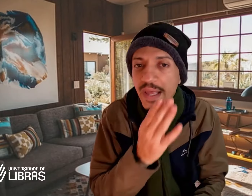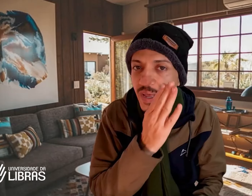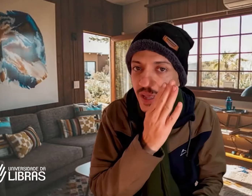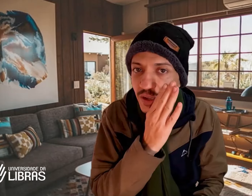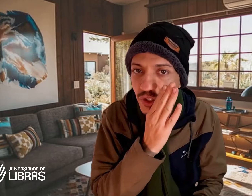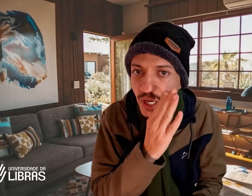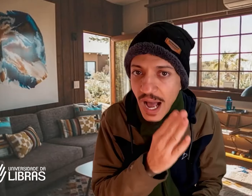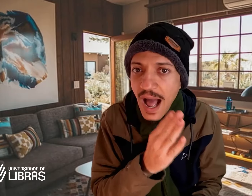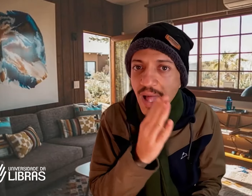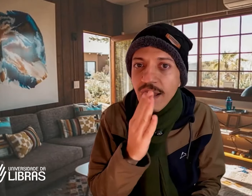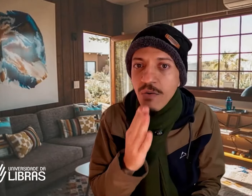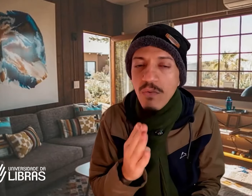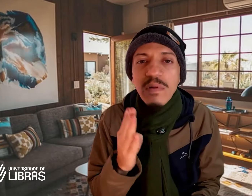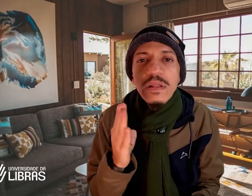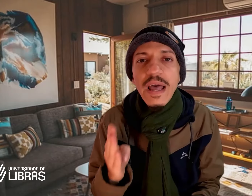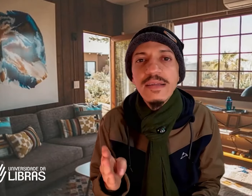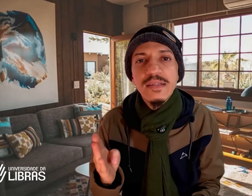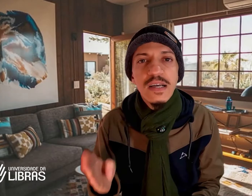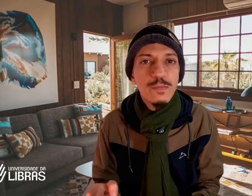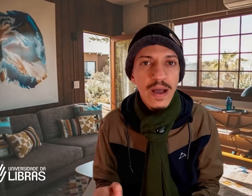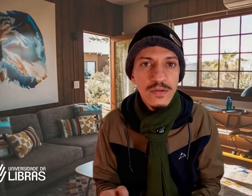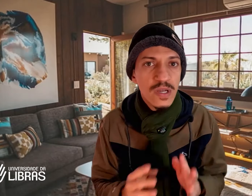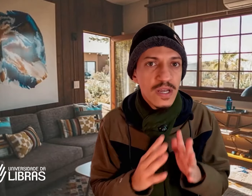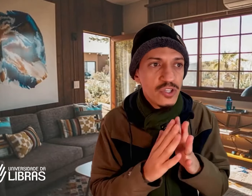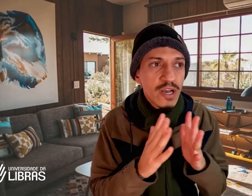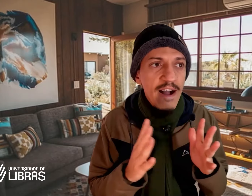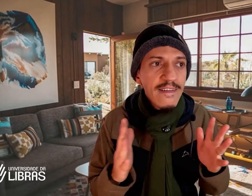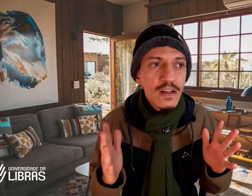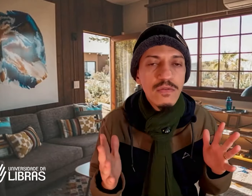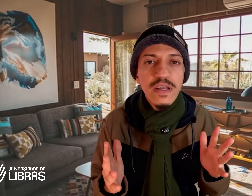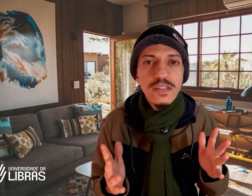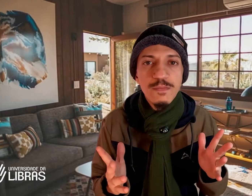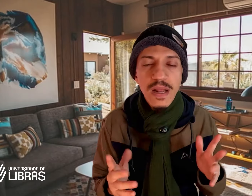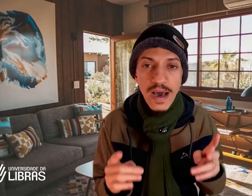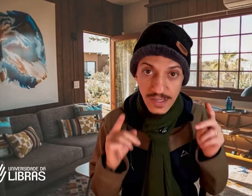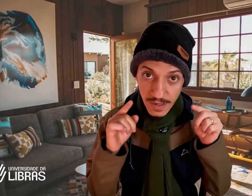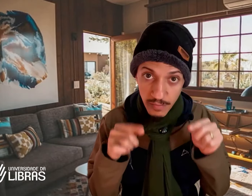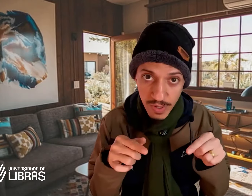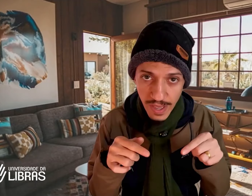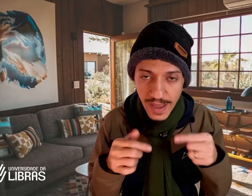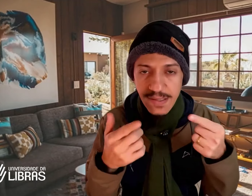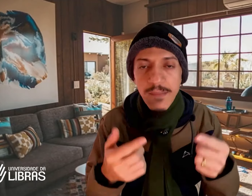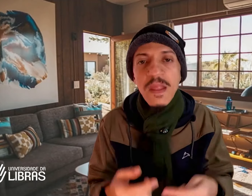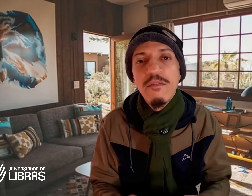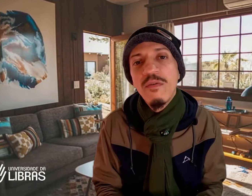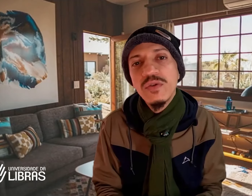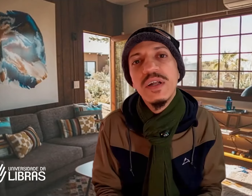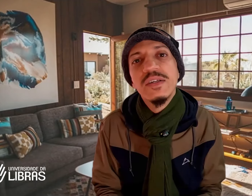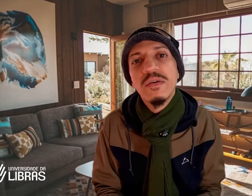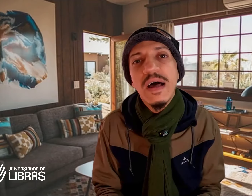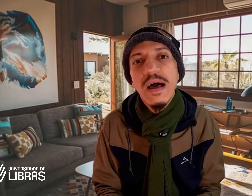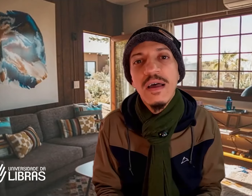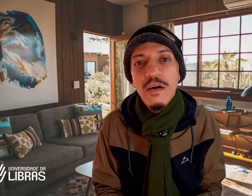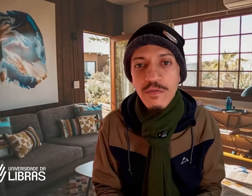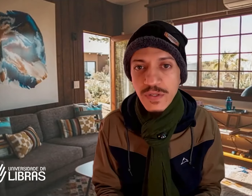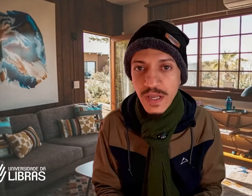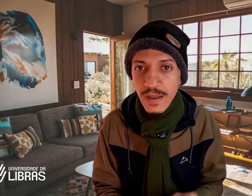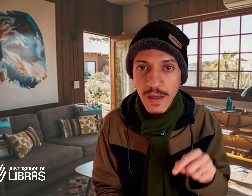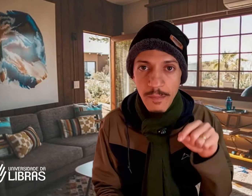de cada um desses aspectos, de cada um desses pilares, porque eles vão direcionar você para